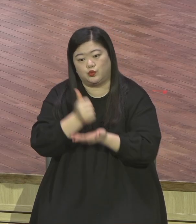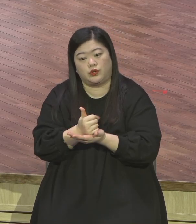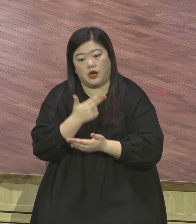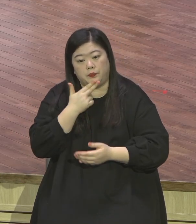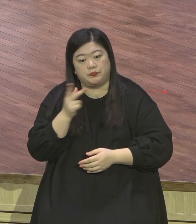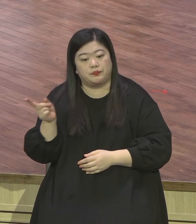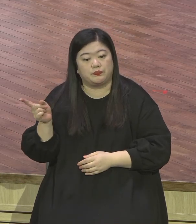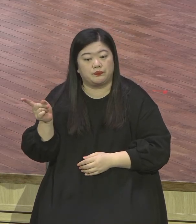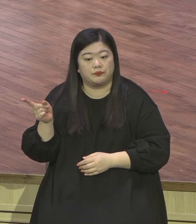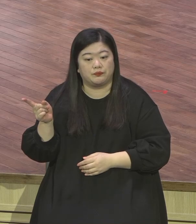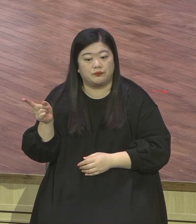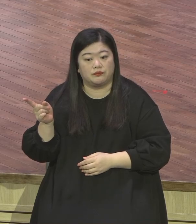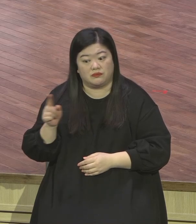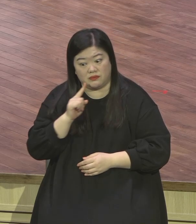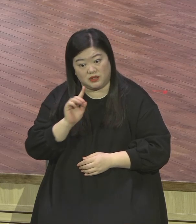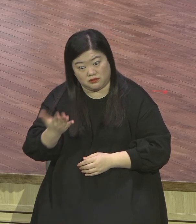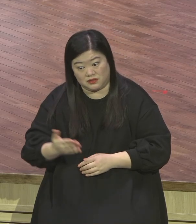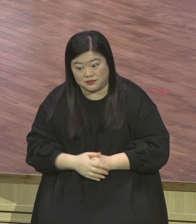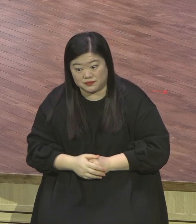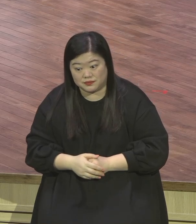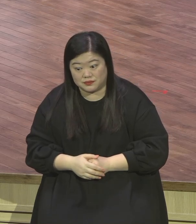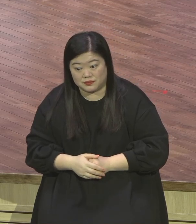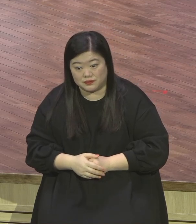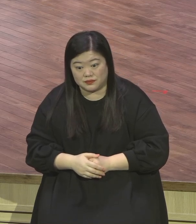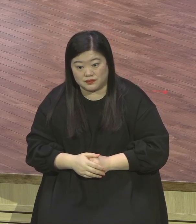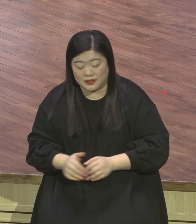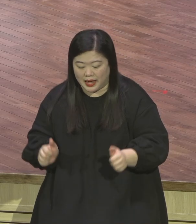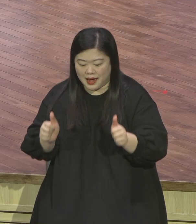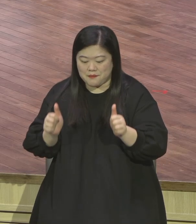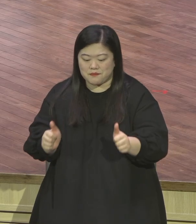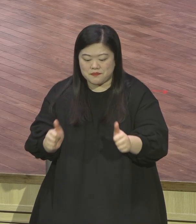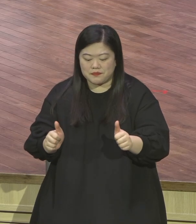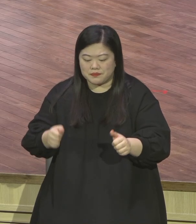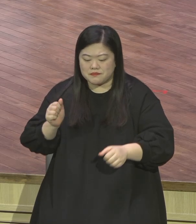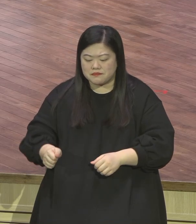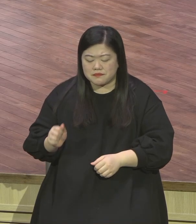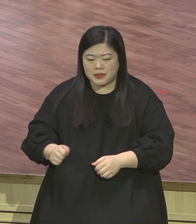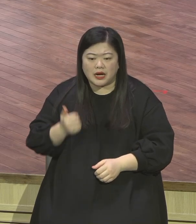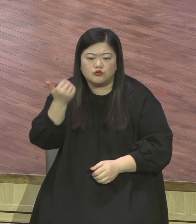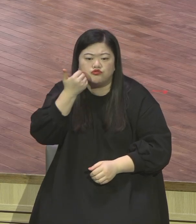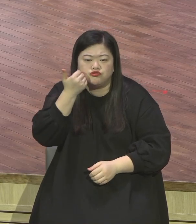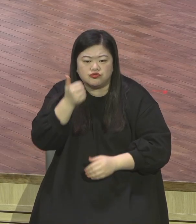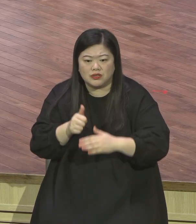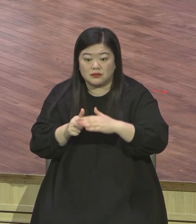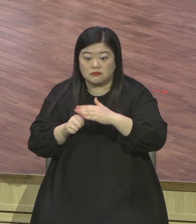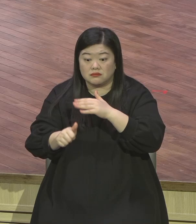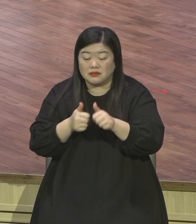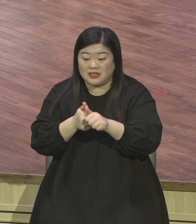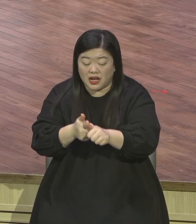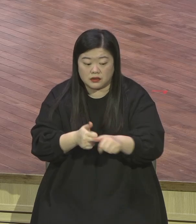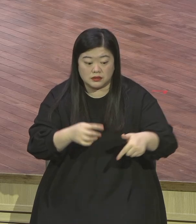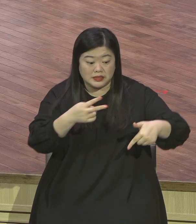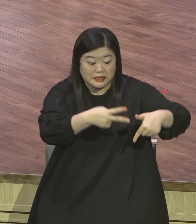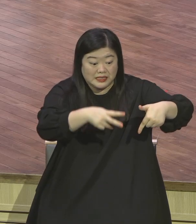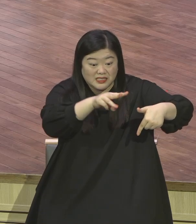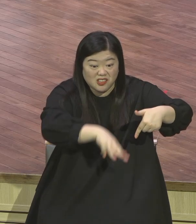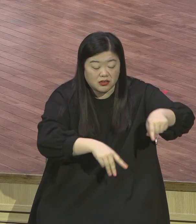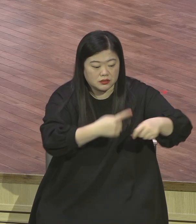판결하는 판사가 누구냐 그 판사가 어떤 가치관을 가지고 있느냐에 따라서 그 결과가